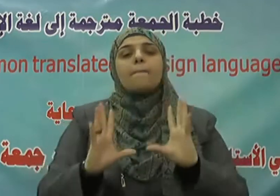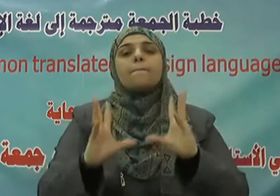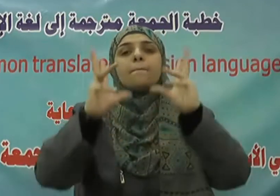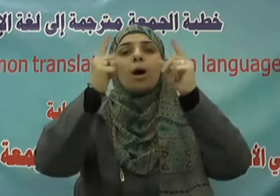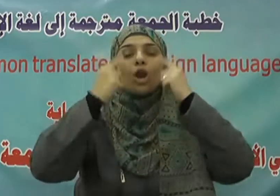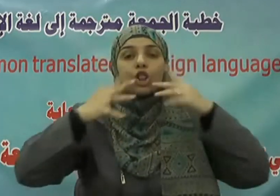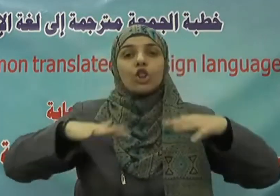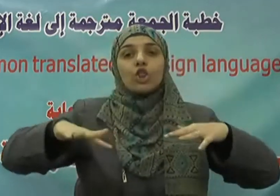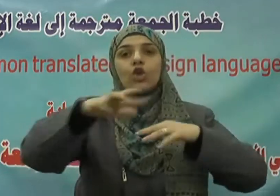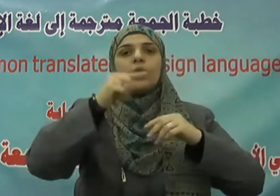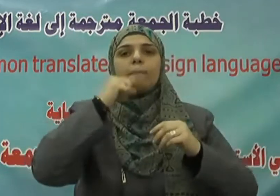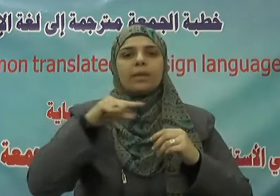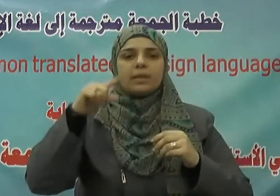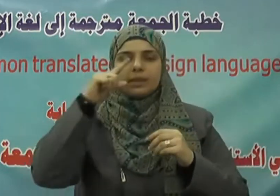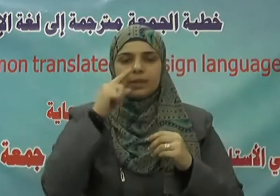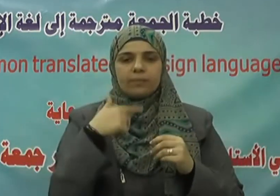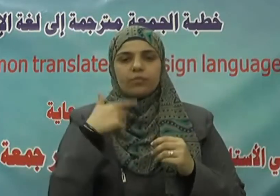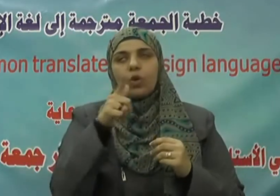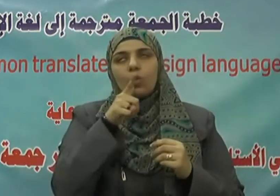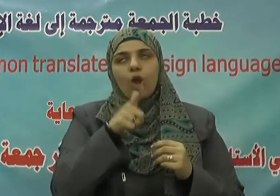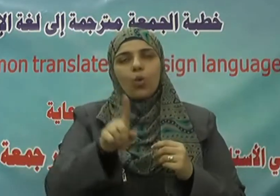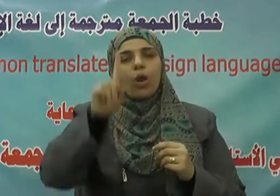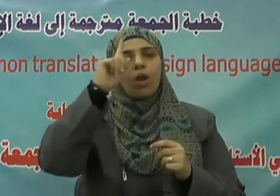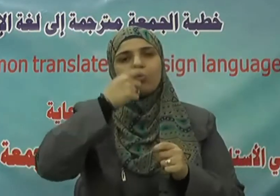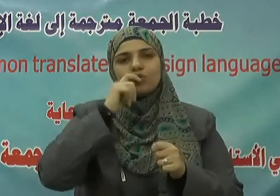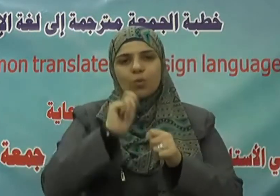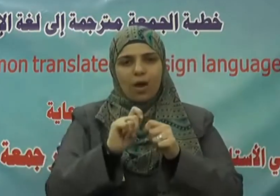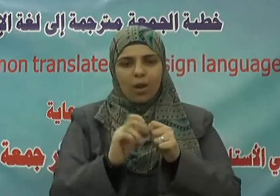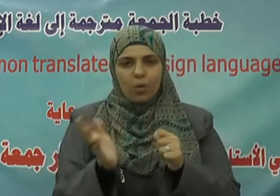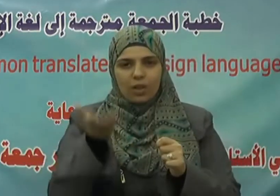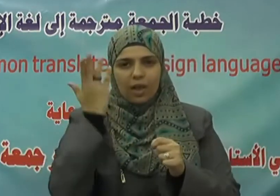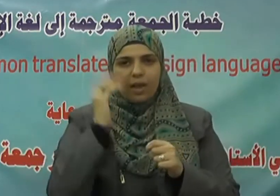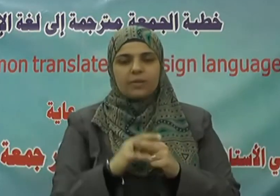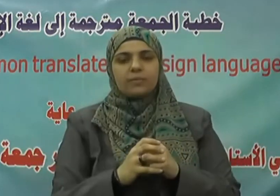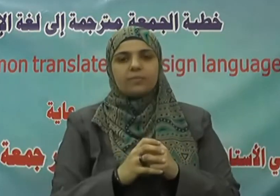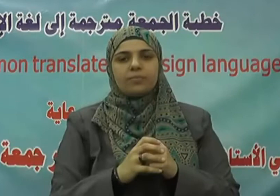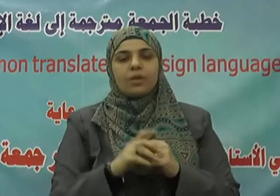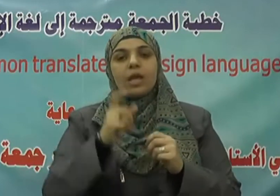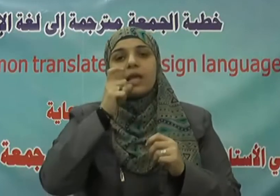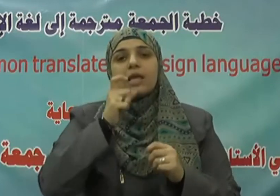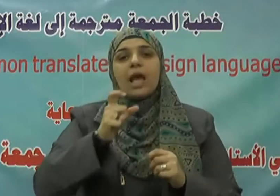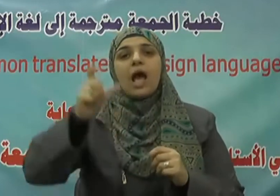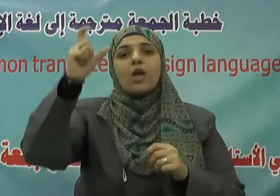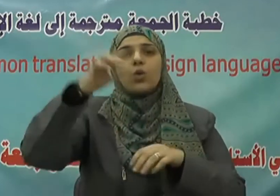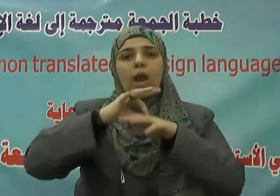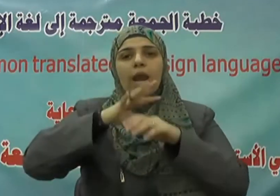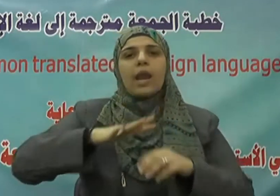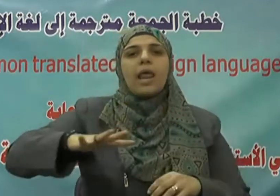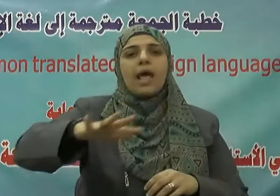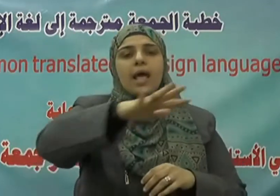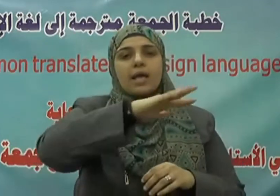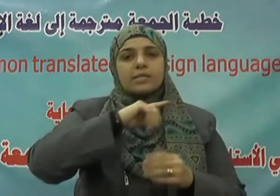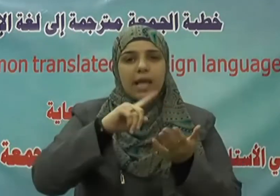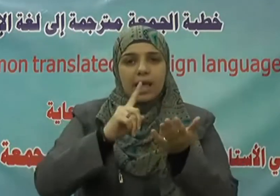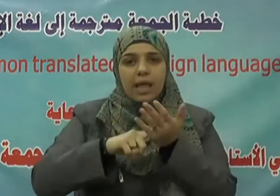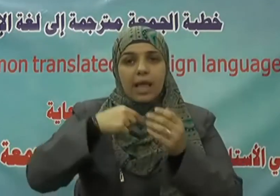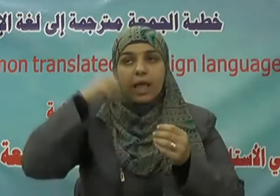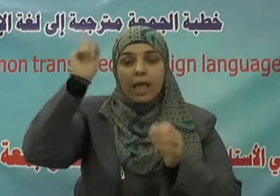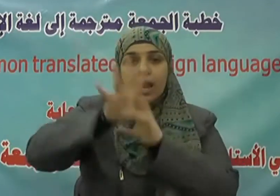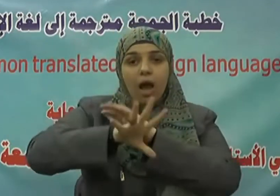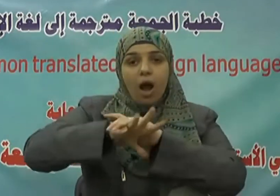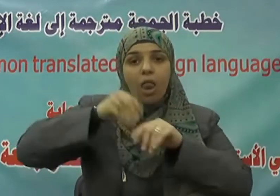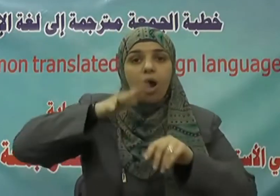حيث يقول الحق سبحانه يا أيها الناس إنا خلقناكم